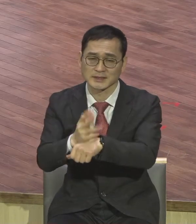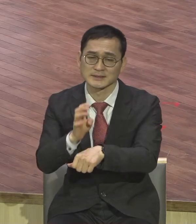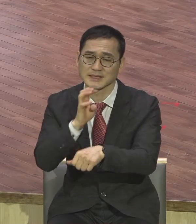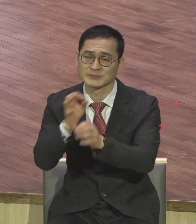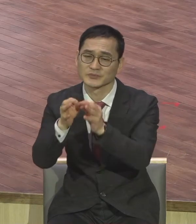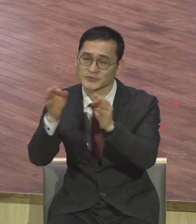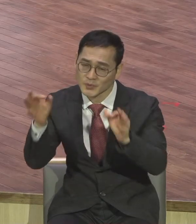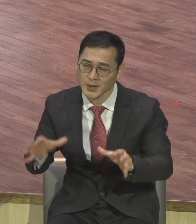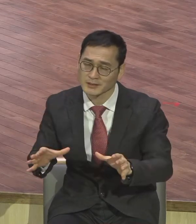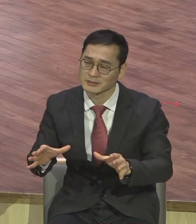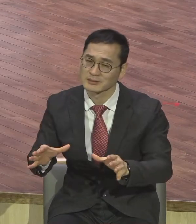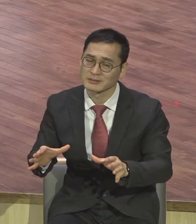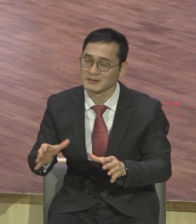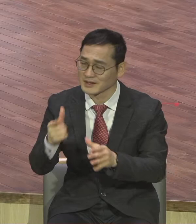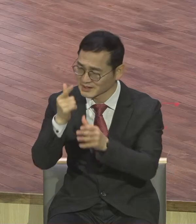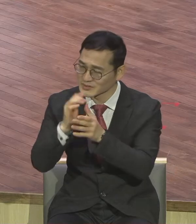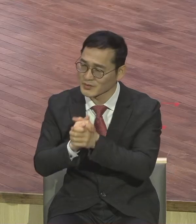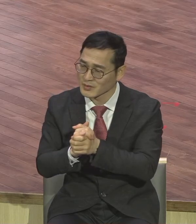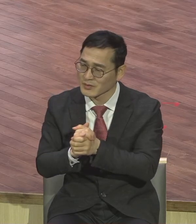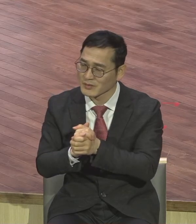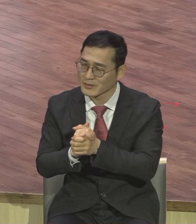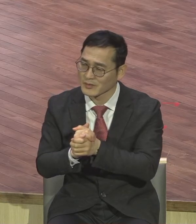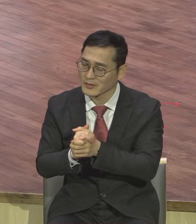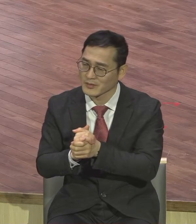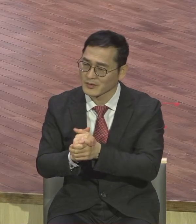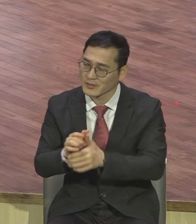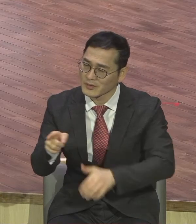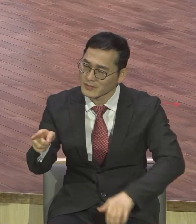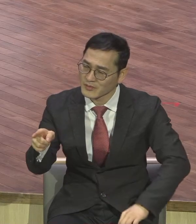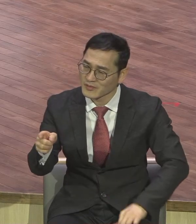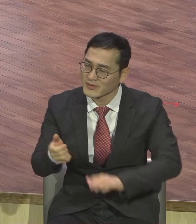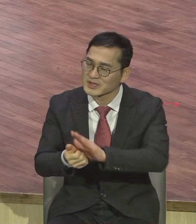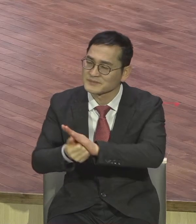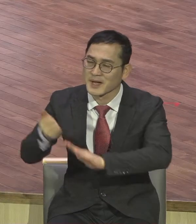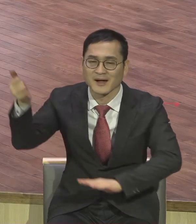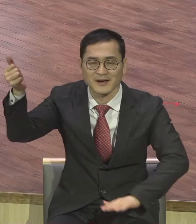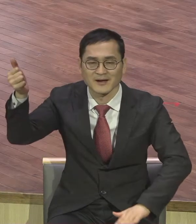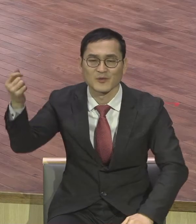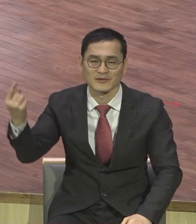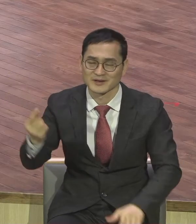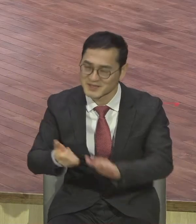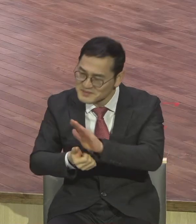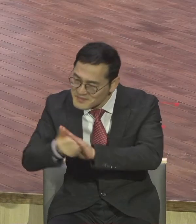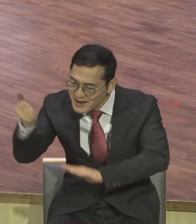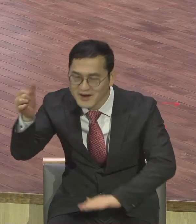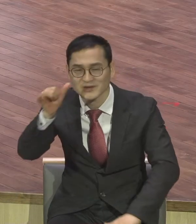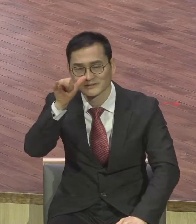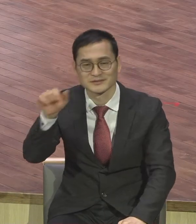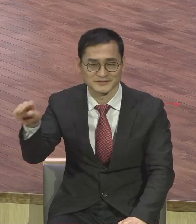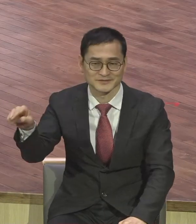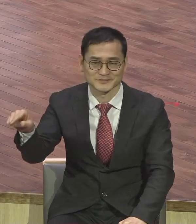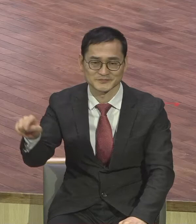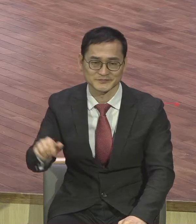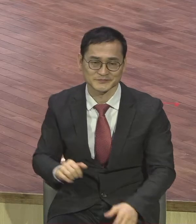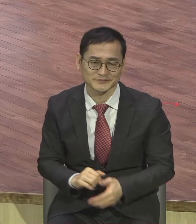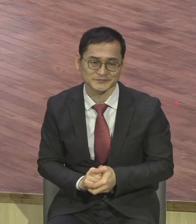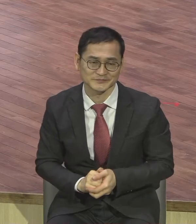모습을 보고 이야 가능성이 많았구나. 이들이 바로 청년회 끝나면 결혼하면 바로 집사되고